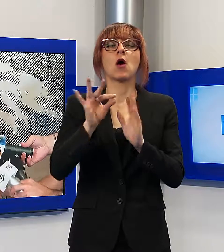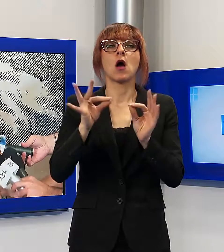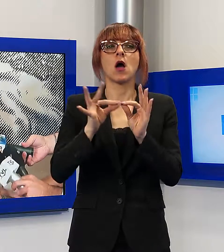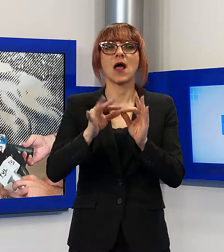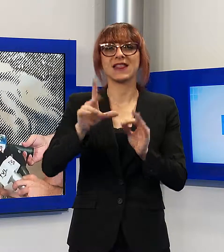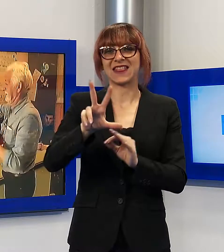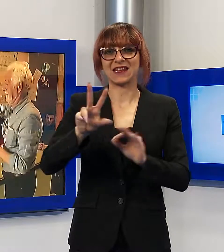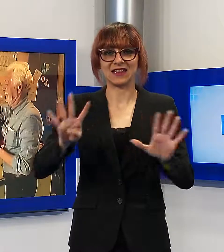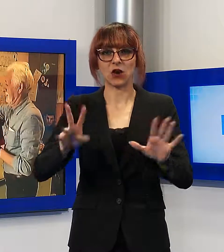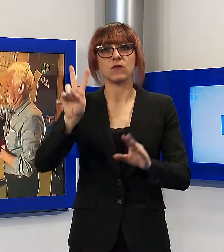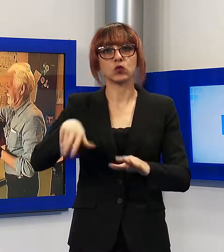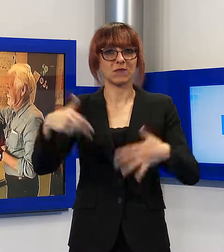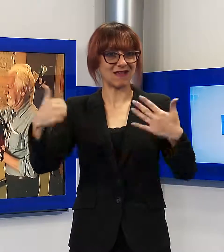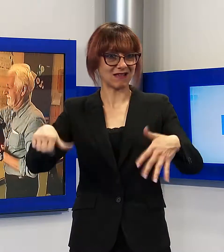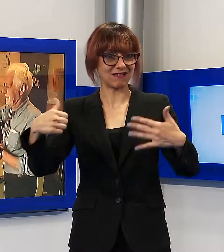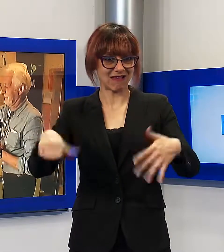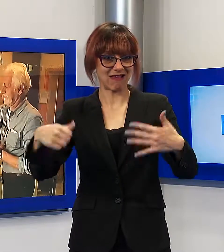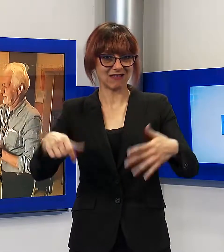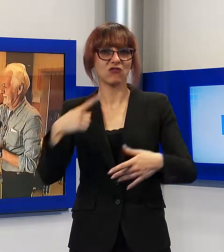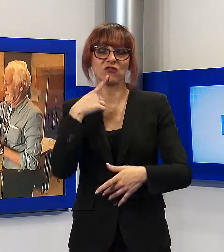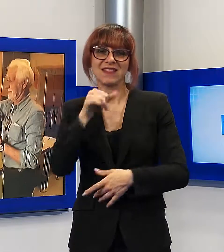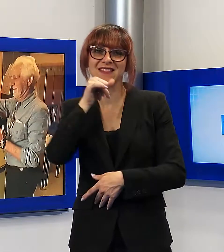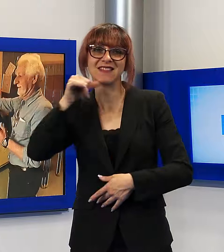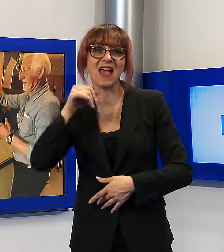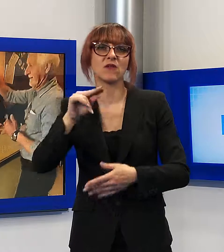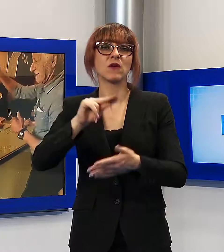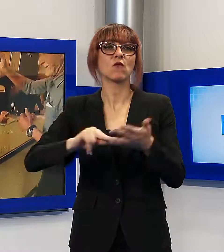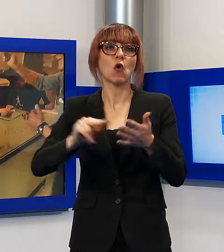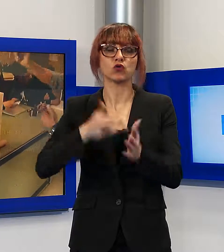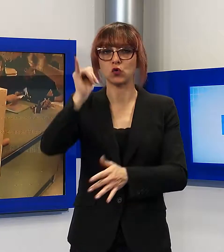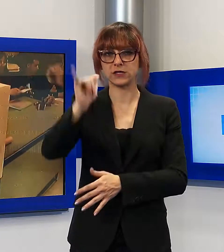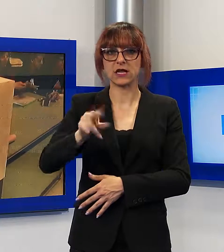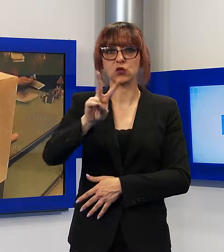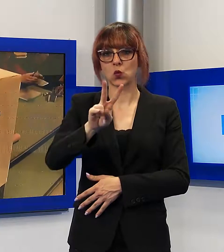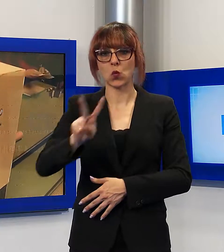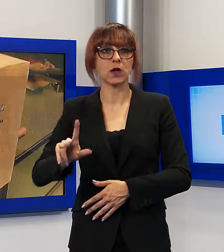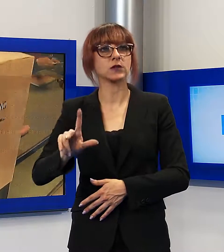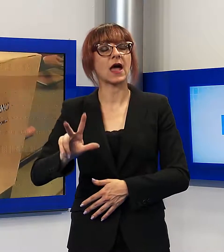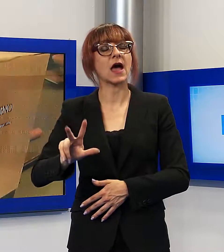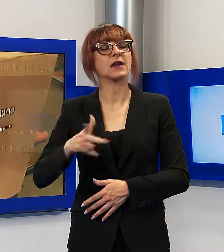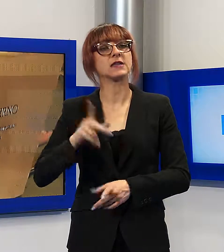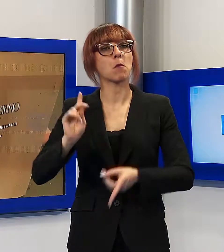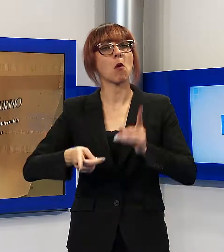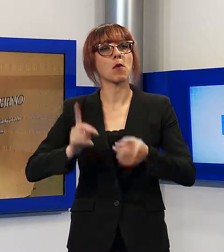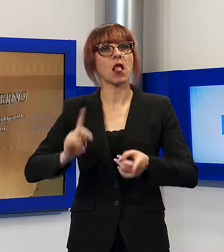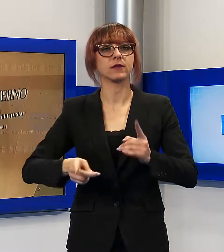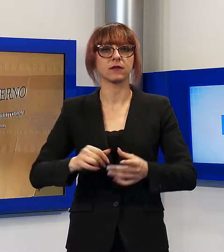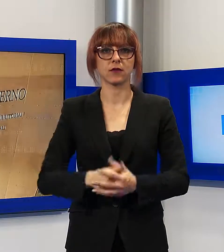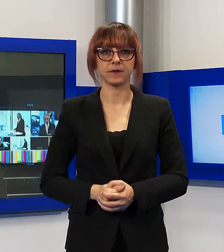2016, che intendeva come necessario un voto favorevole di almeno i due terzi delle popolazioni interessate.